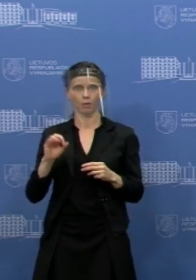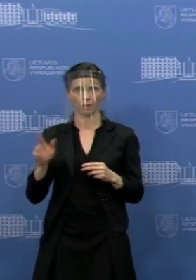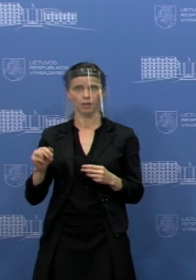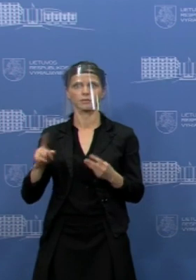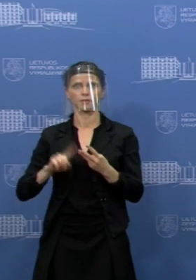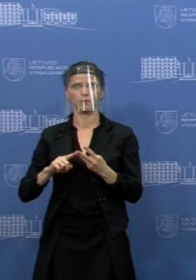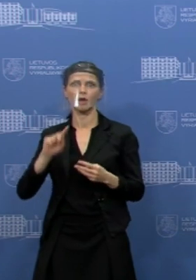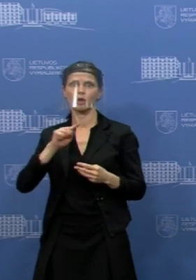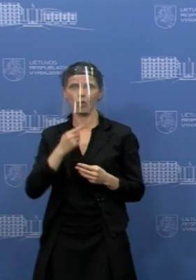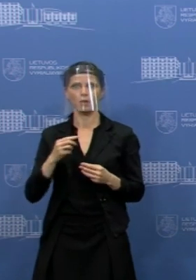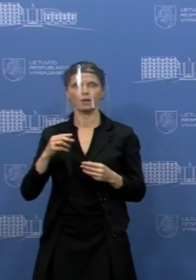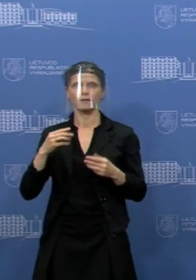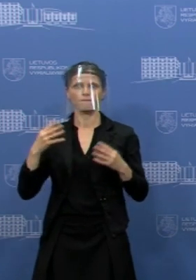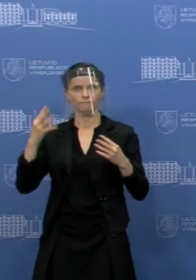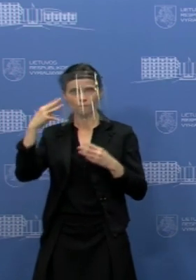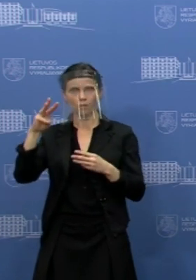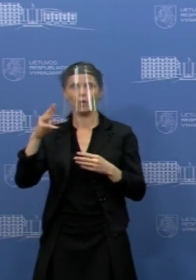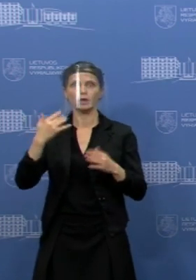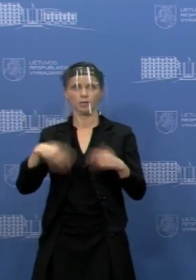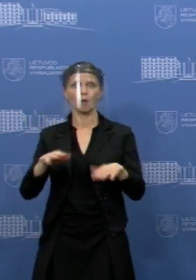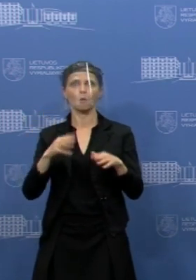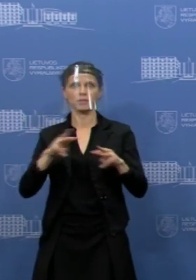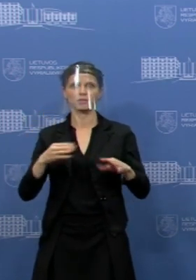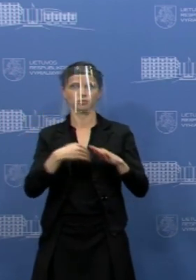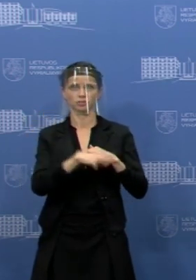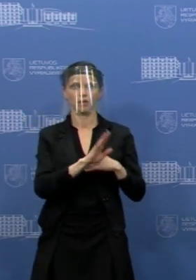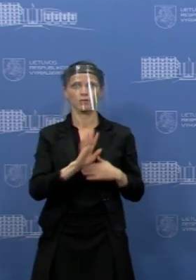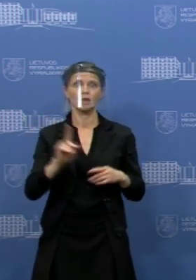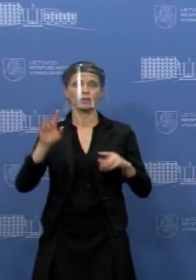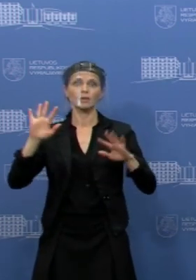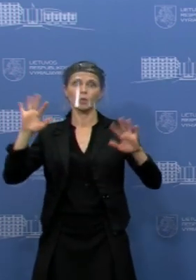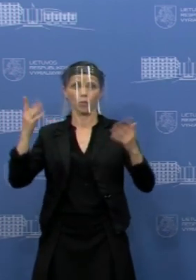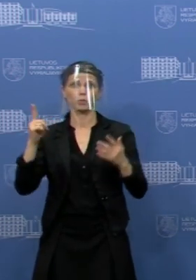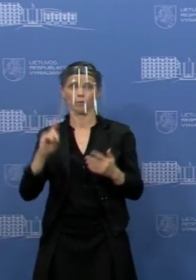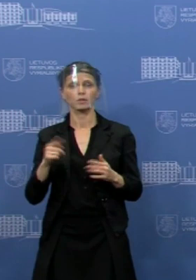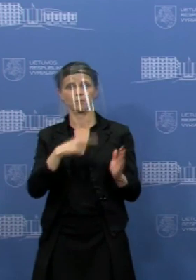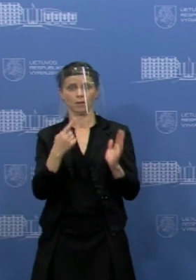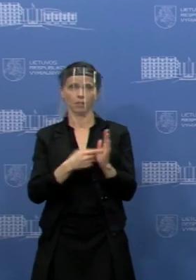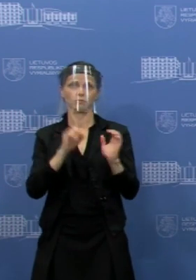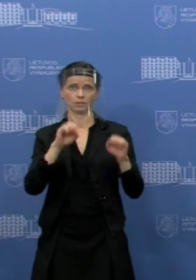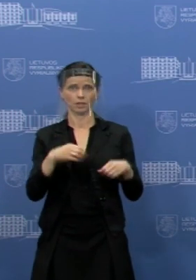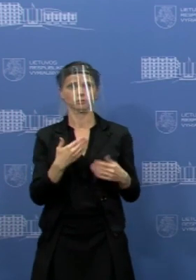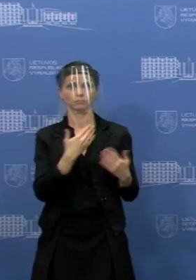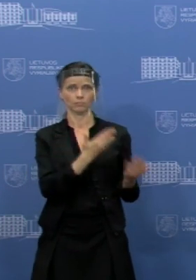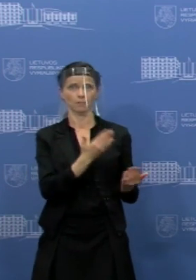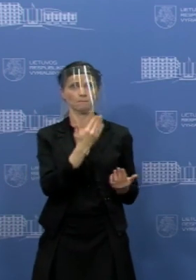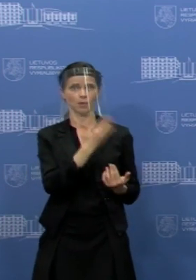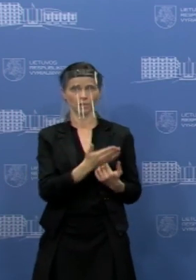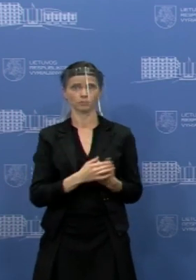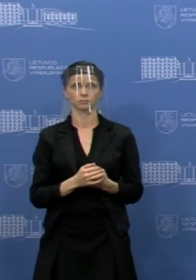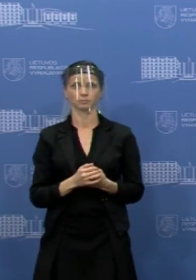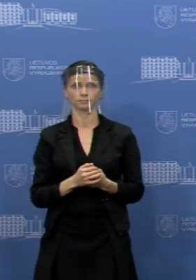ir ekonomikos ir inovacijos ministras, bet matau iš jėjo, tai jeigu po to būtų klausimų jiems, tai kvieščiau užduoti. Na, dabar